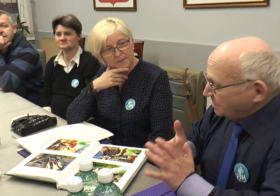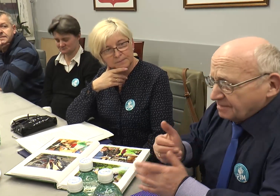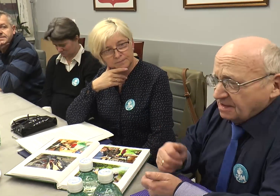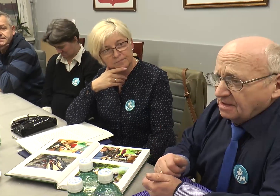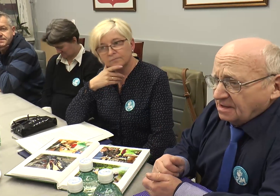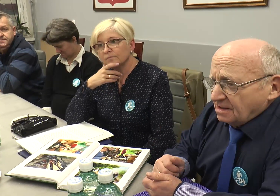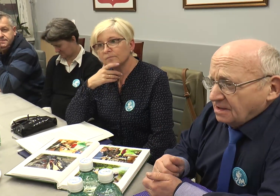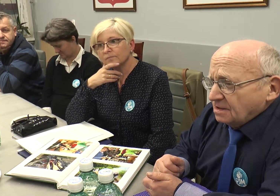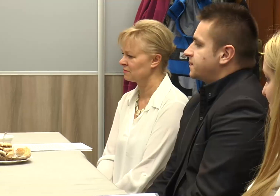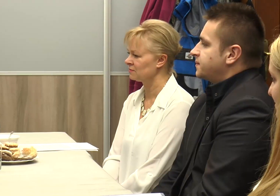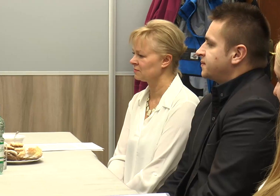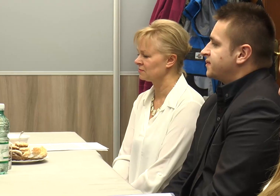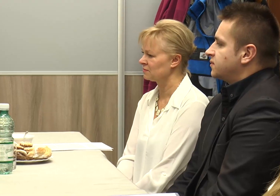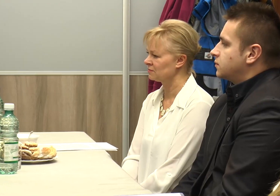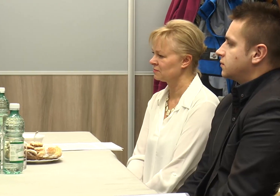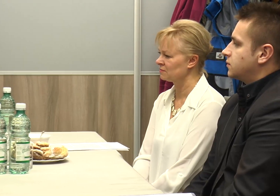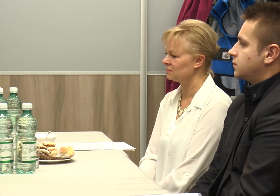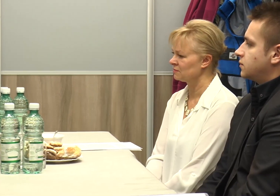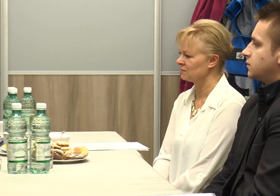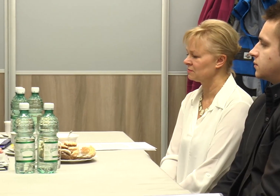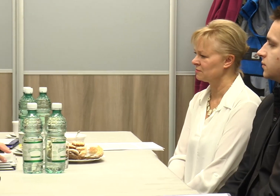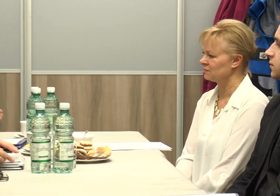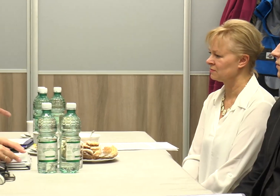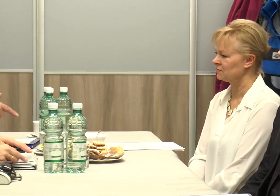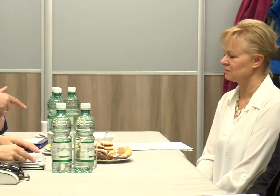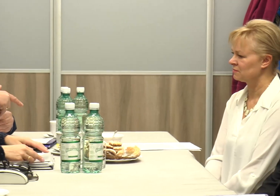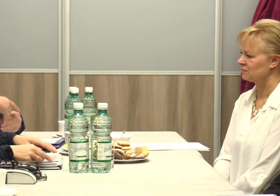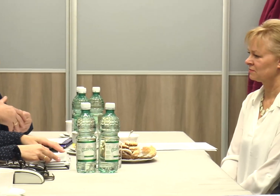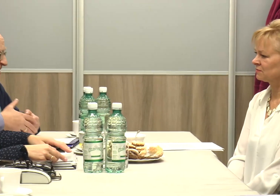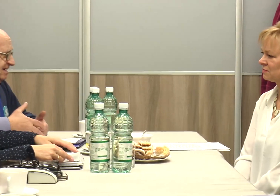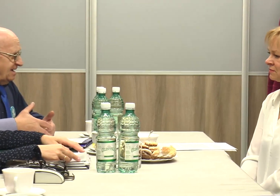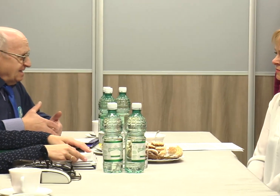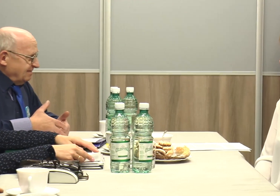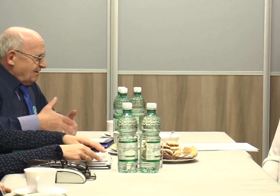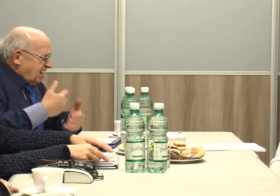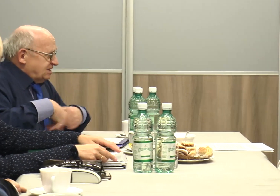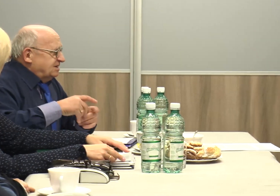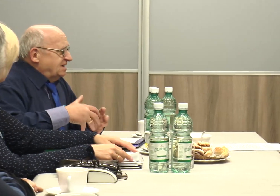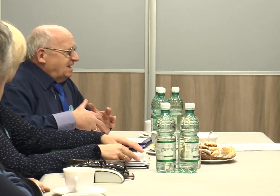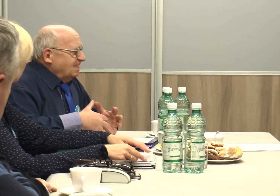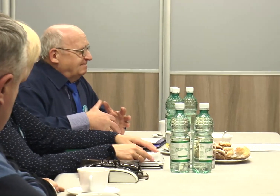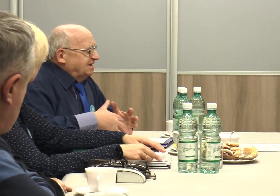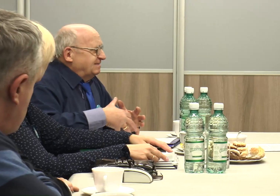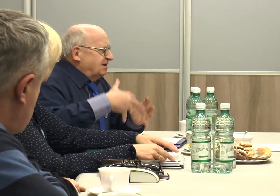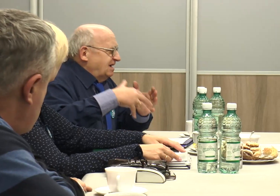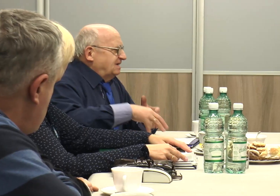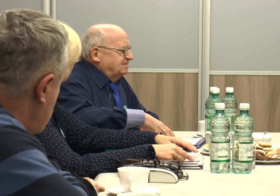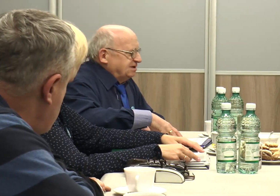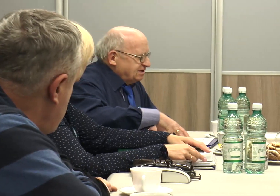niekorzystna. Obszarem wymagającym ogromnego zaangażowania organów państwa, samorządów oraz partnerów społecznych jest edukacja osób